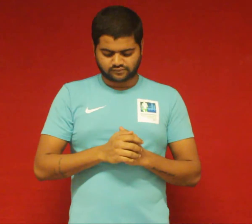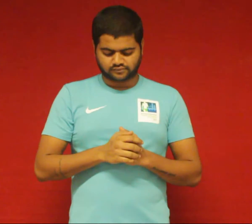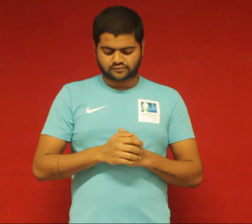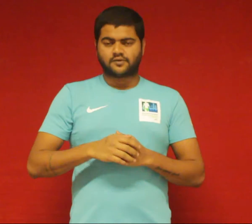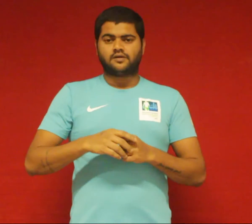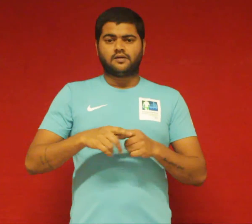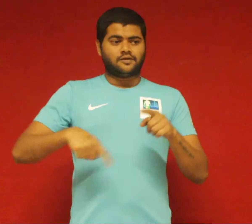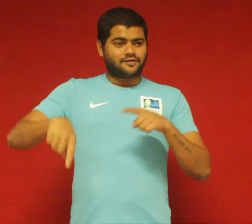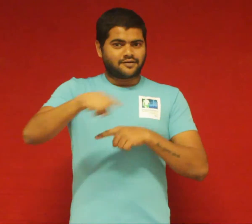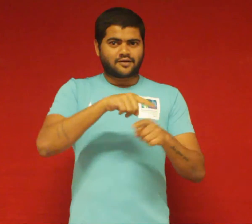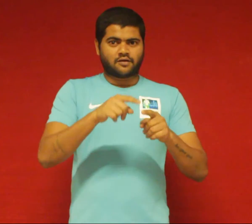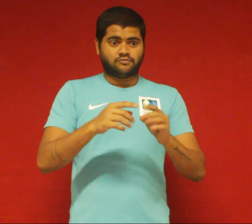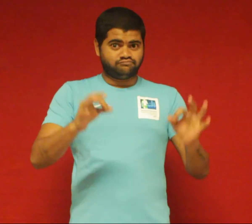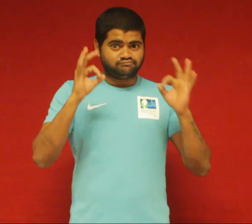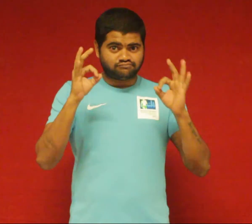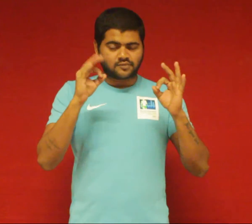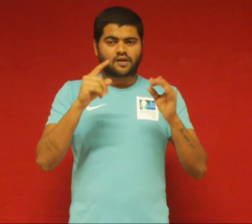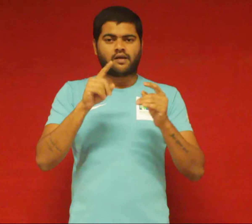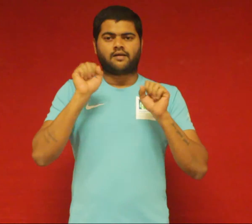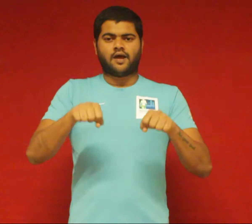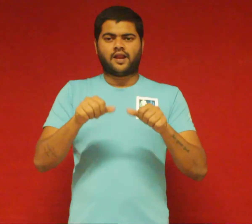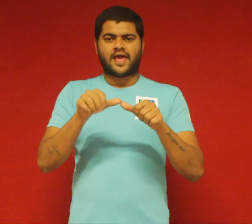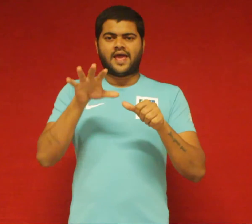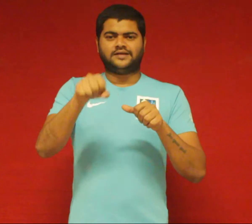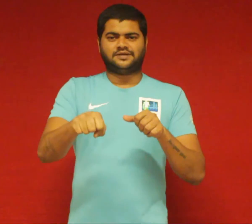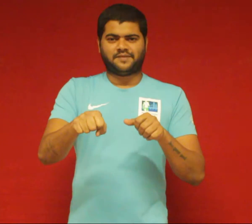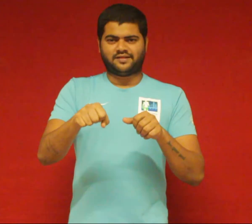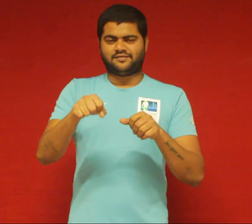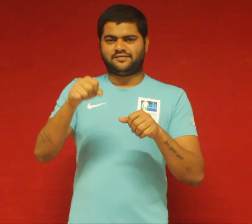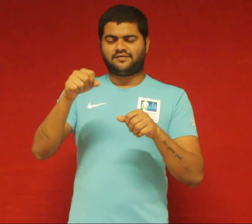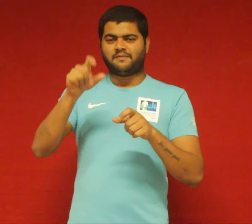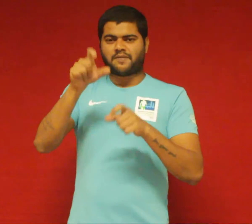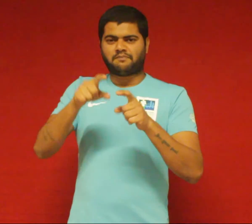झाउन टोख के माध्यम ने झाउन